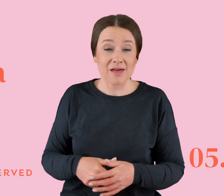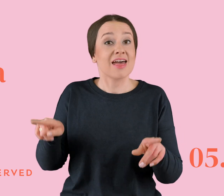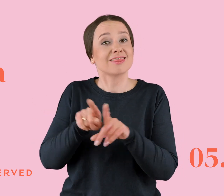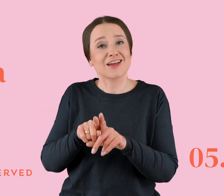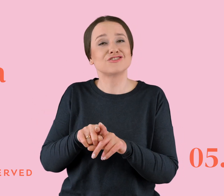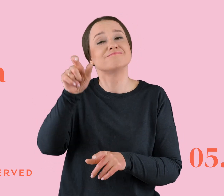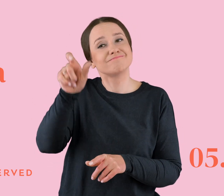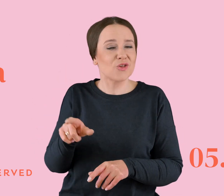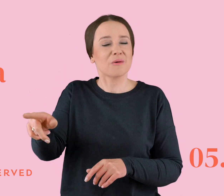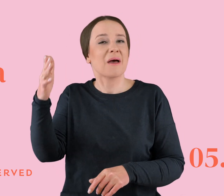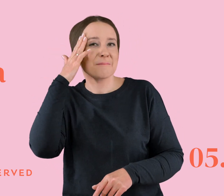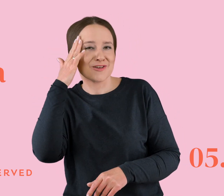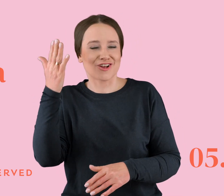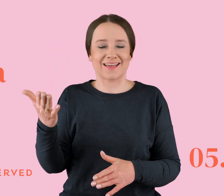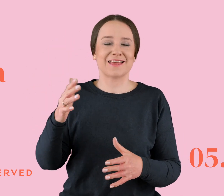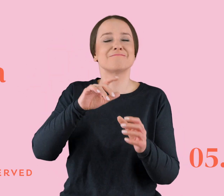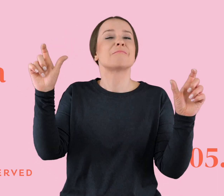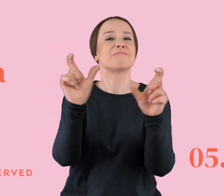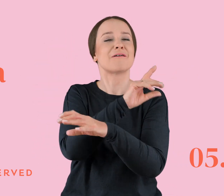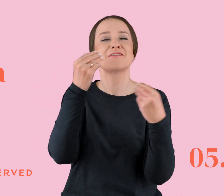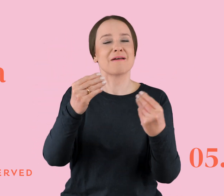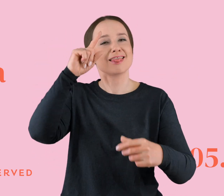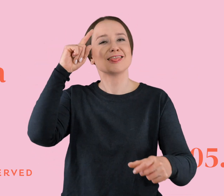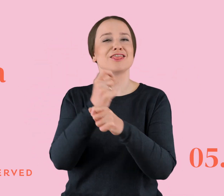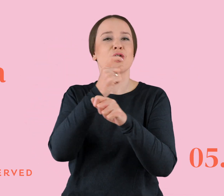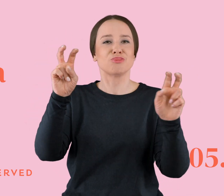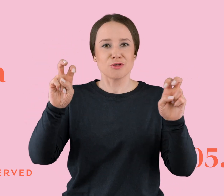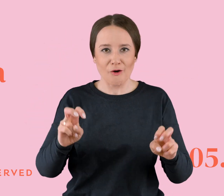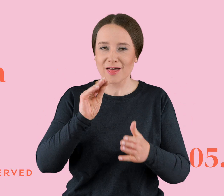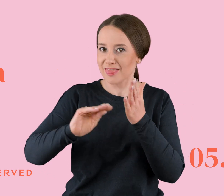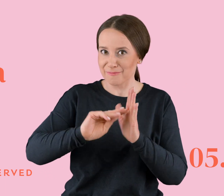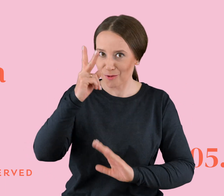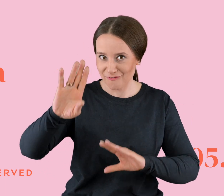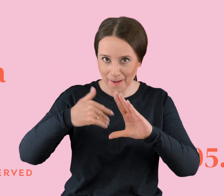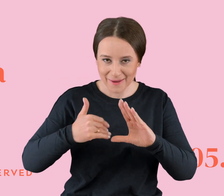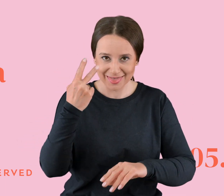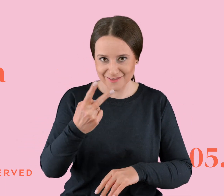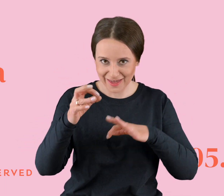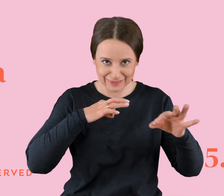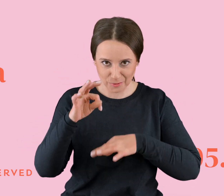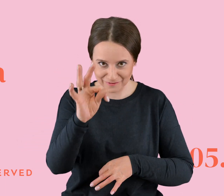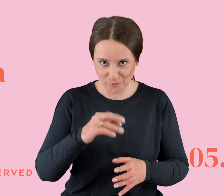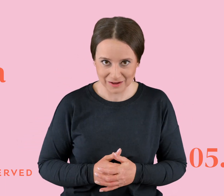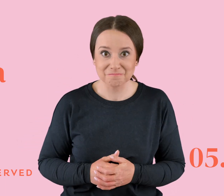naszego wspaniałego kraju, który opisał mi w dwóch mailach dwie swoje historie. I mi to, słuchajcie, jakoś bardzo